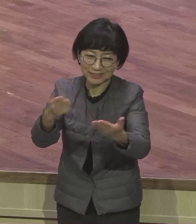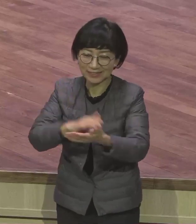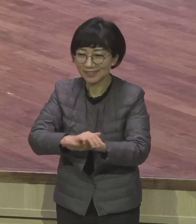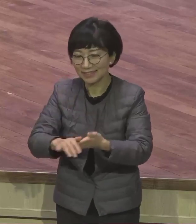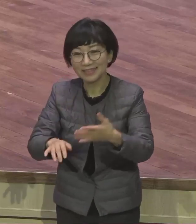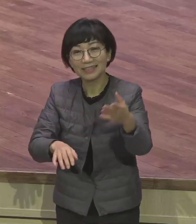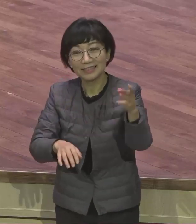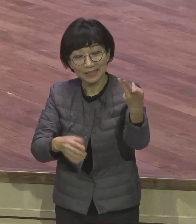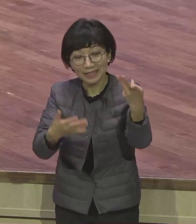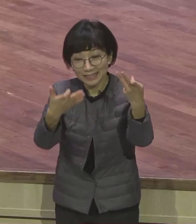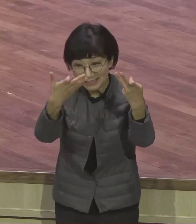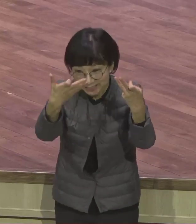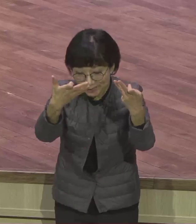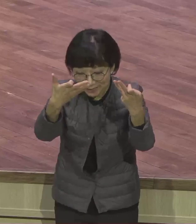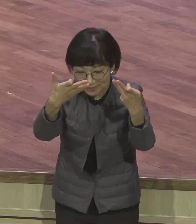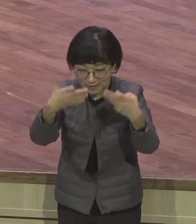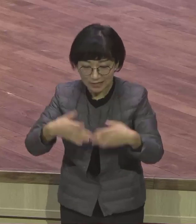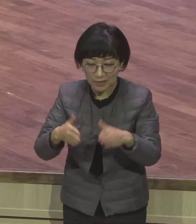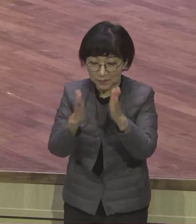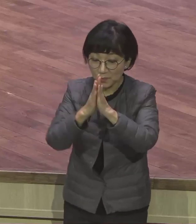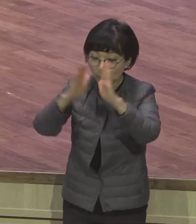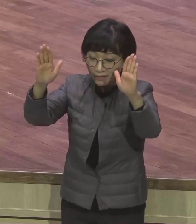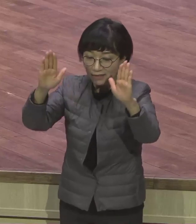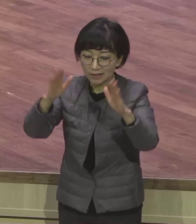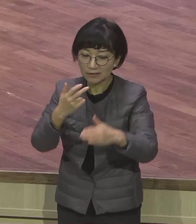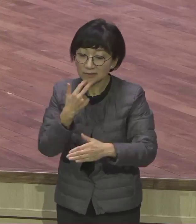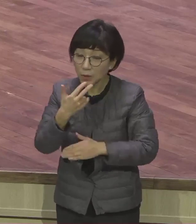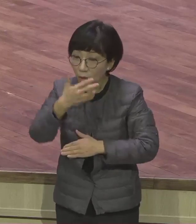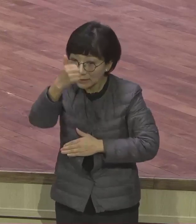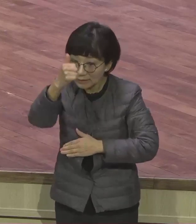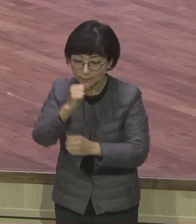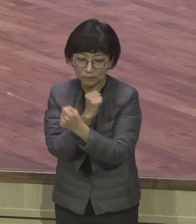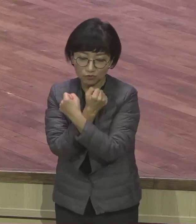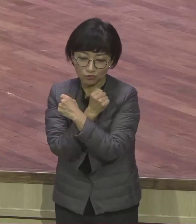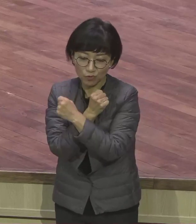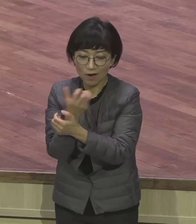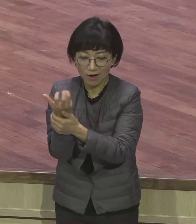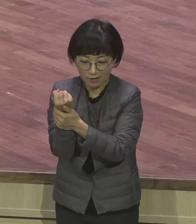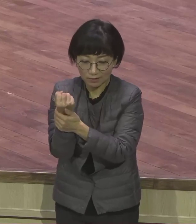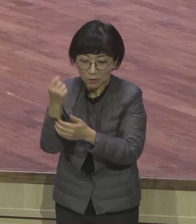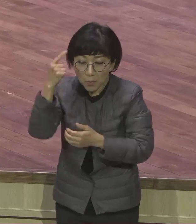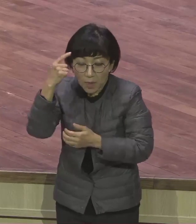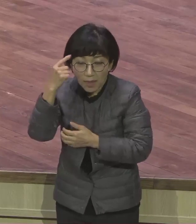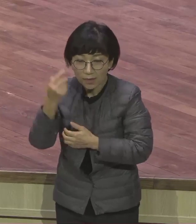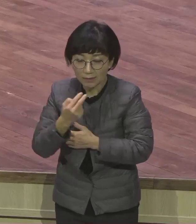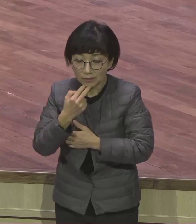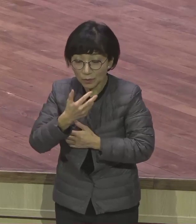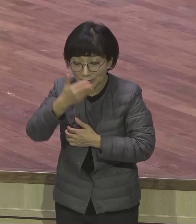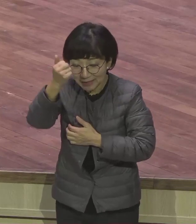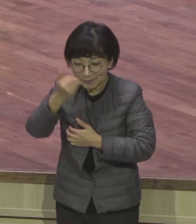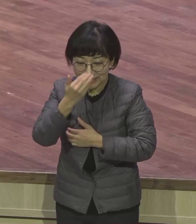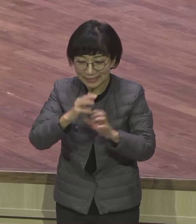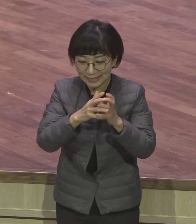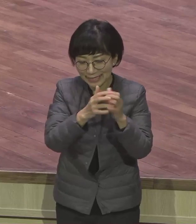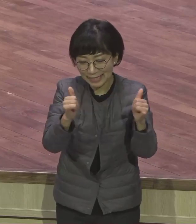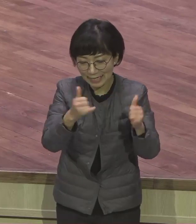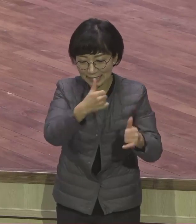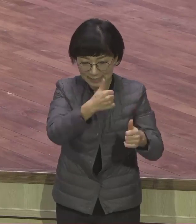모세가 요셉의 유고를 가졌으니 이는 요셉이 이스라엘 자손으로 단단히 맹세하게 하여